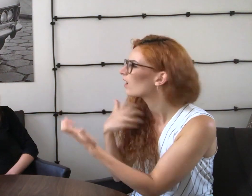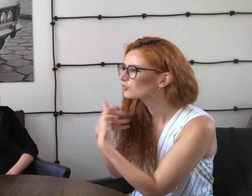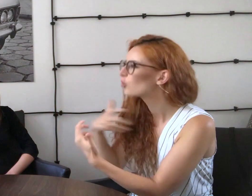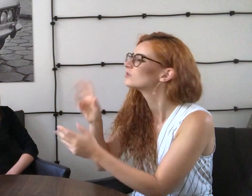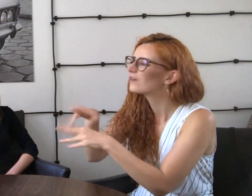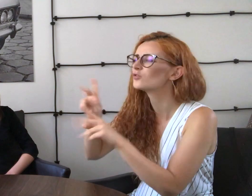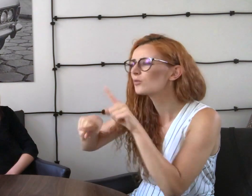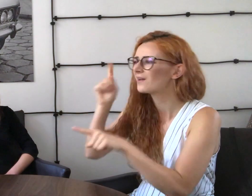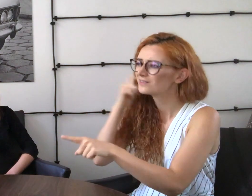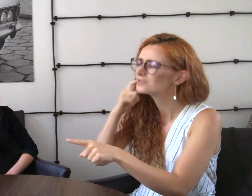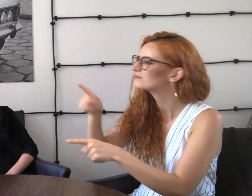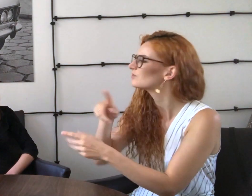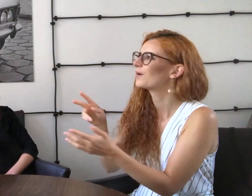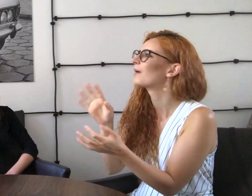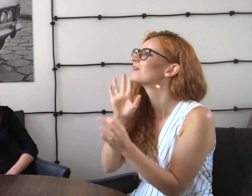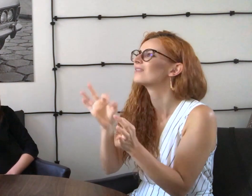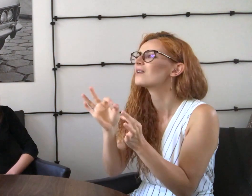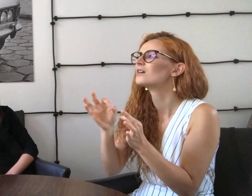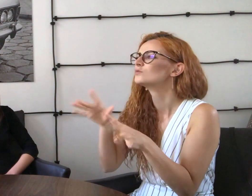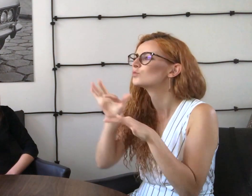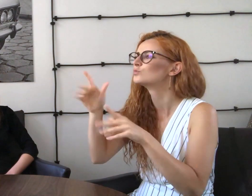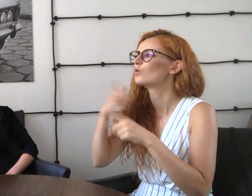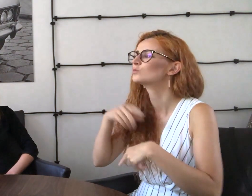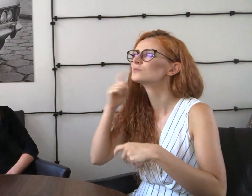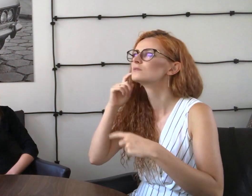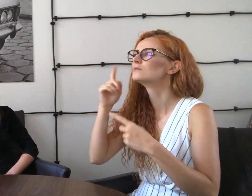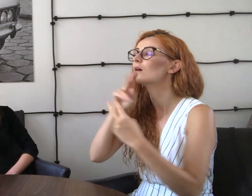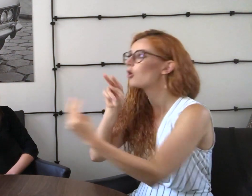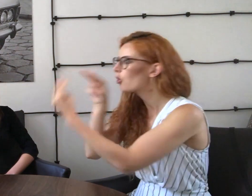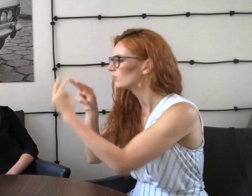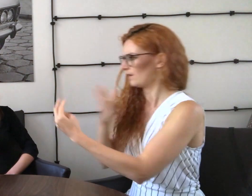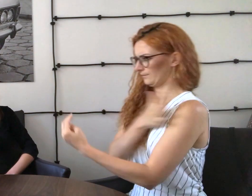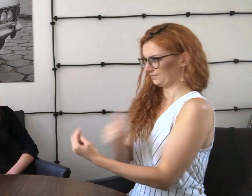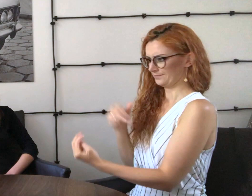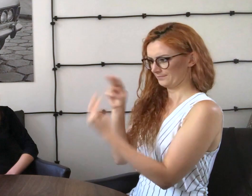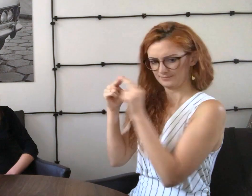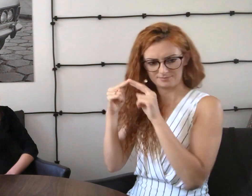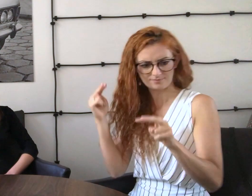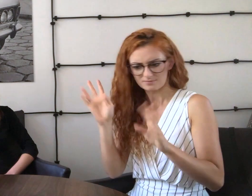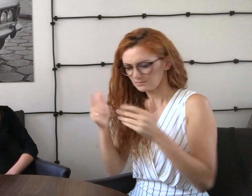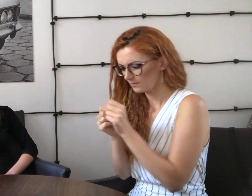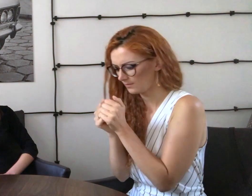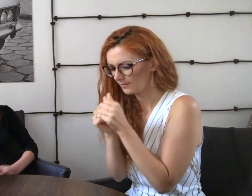nie tylko w aktorstwie, ale też zwykli ludzie. Teraz nie ma tego kontaktu, jakby